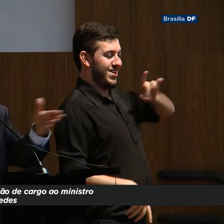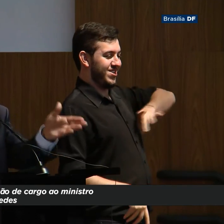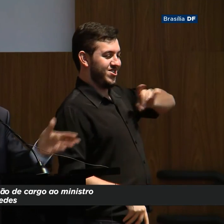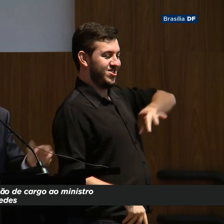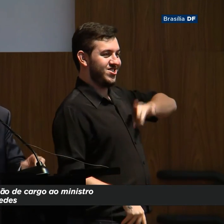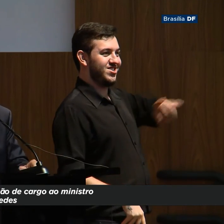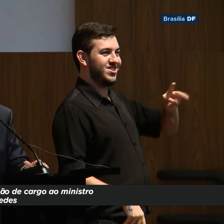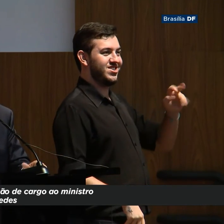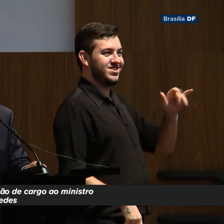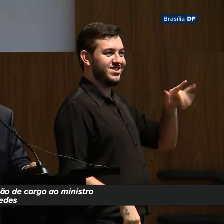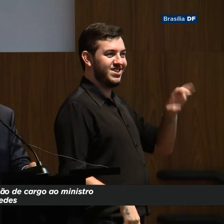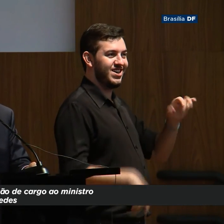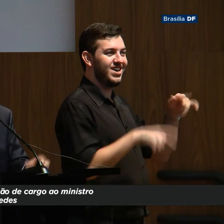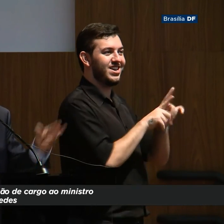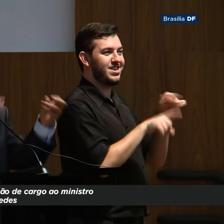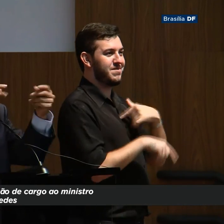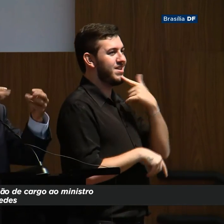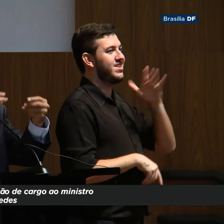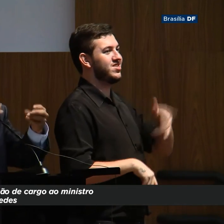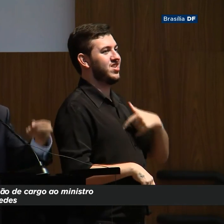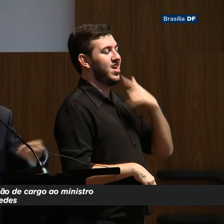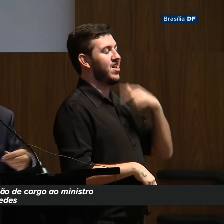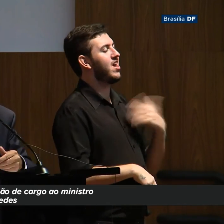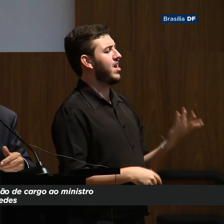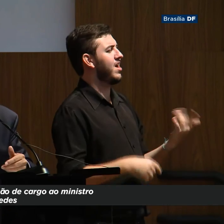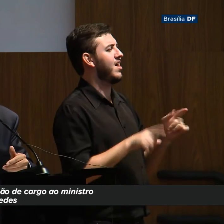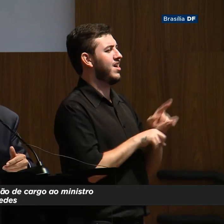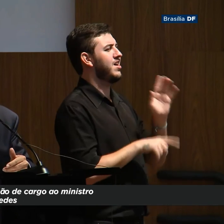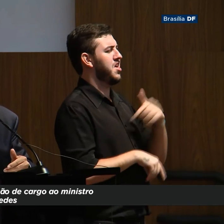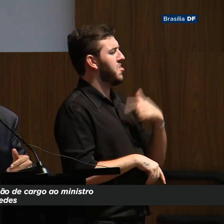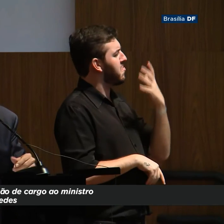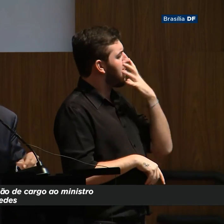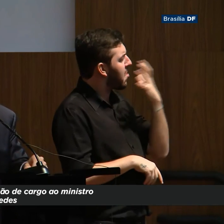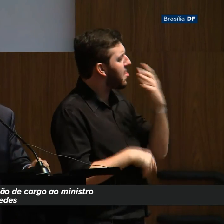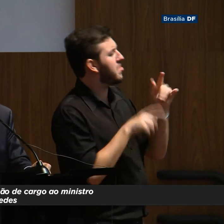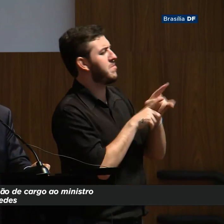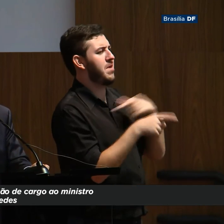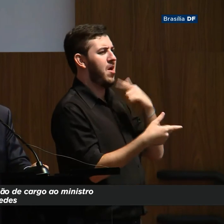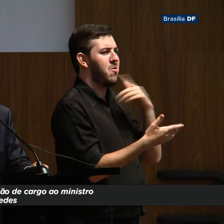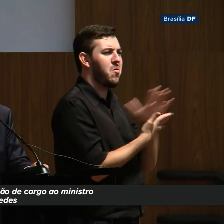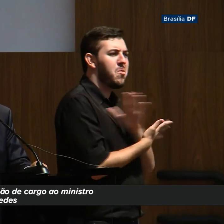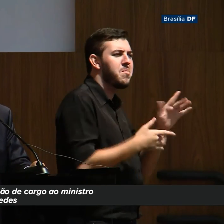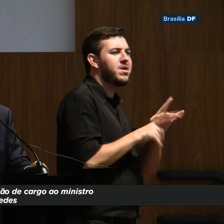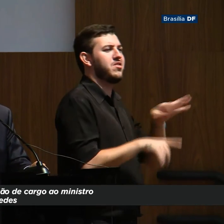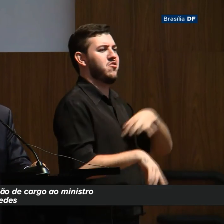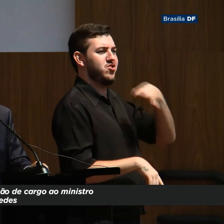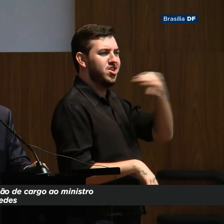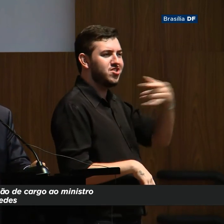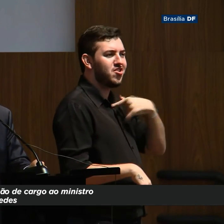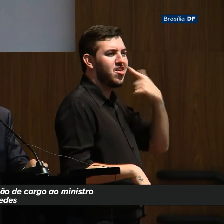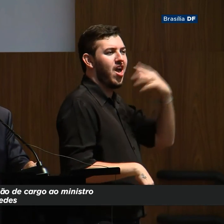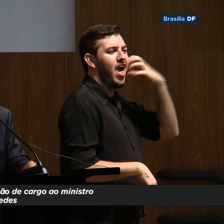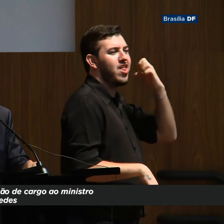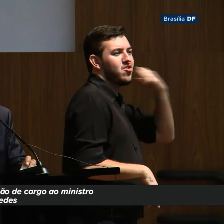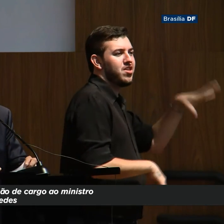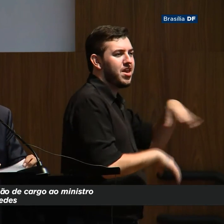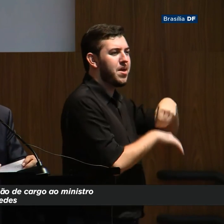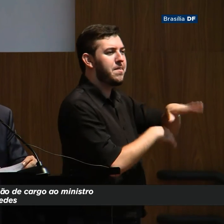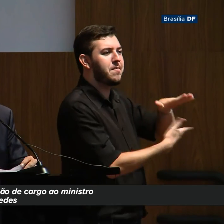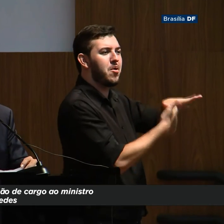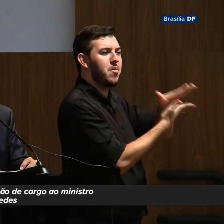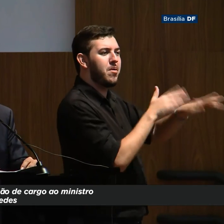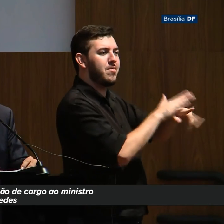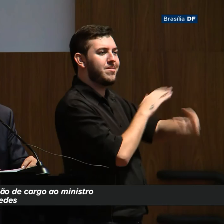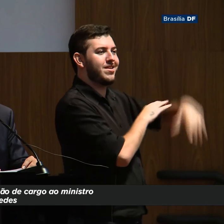vi, à época eu vi, trouxe um pouco dessas sugestões para cá, durante uma campanha política, então eu